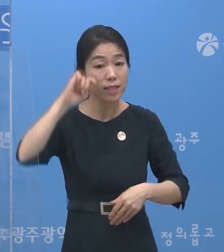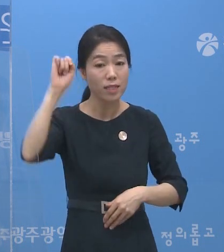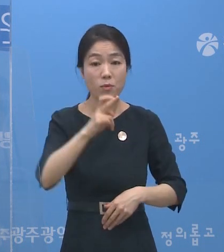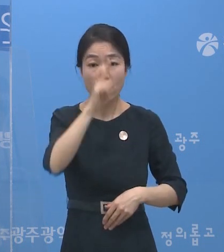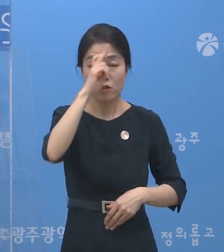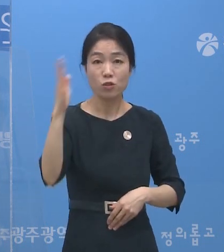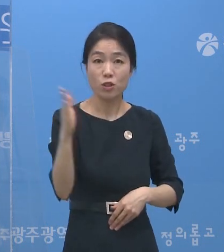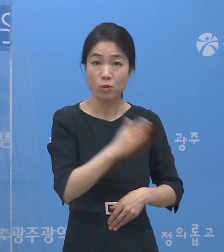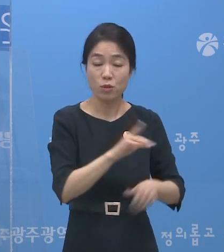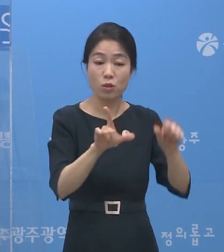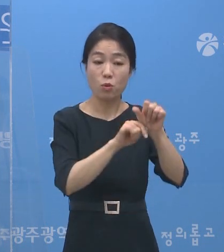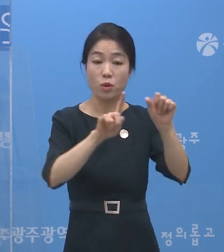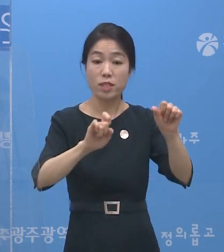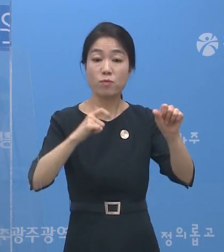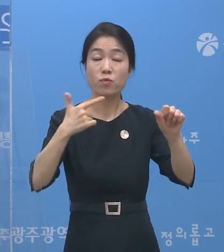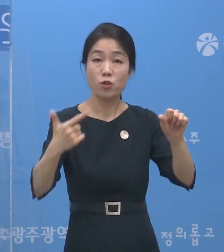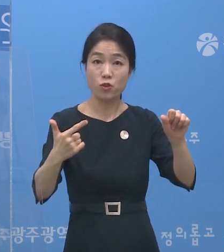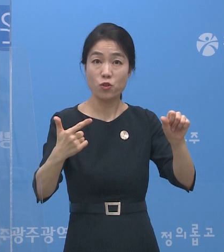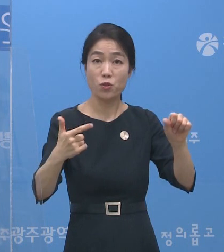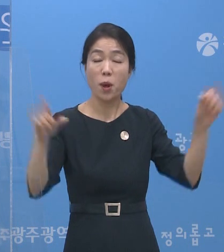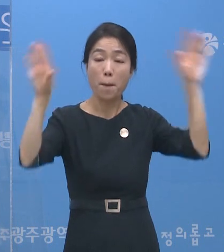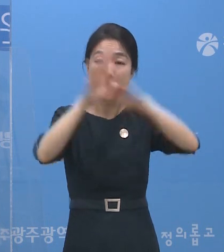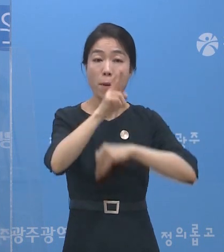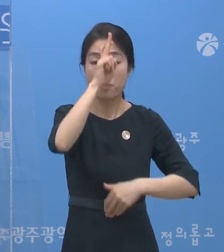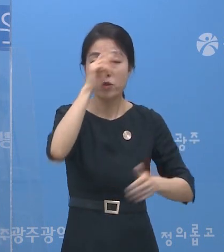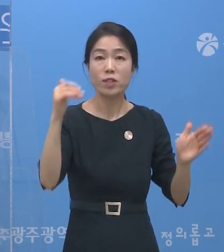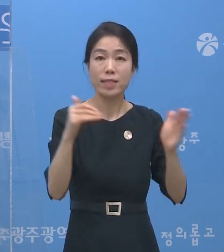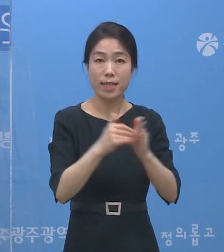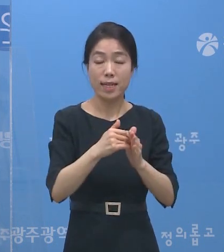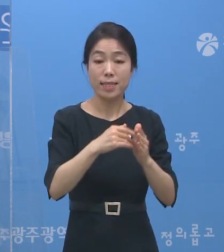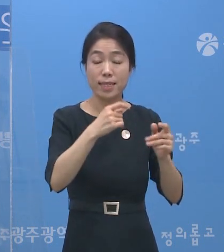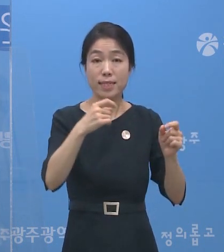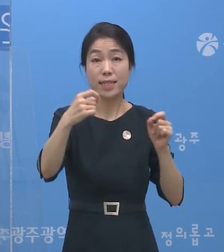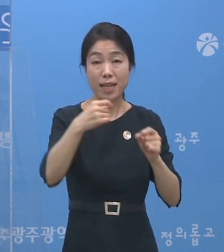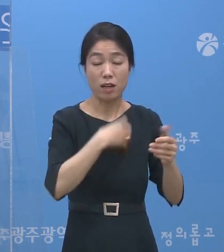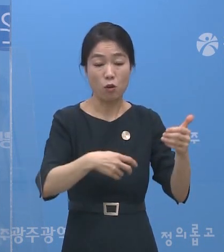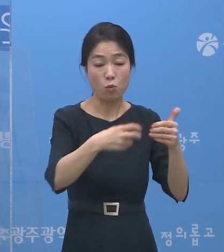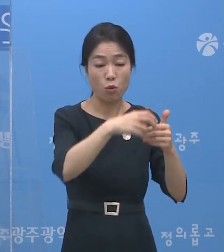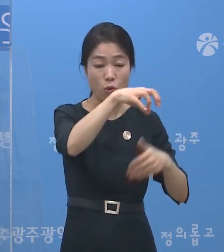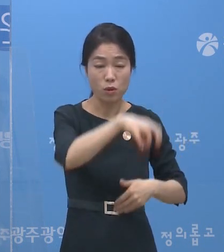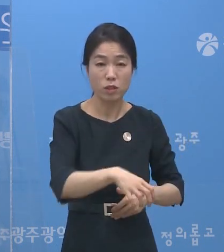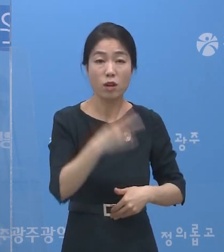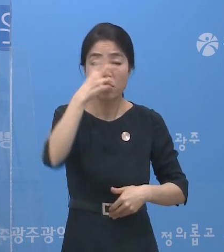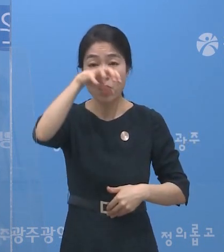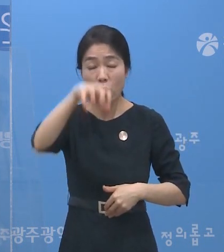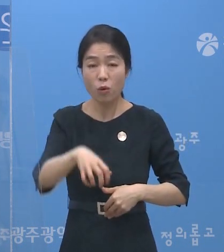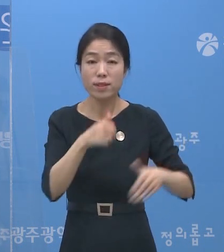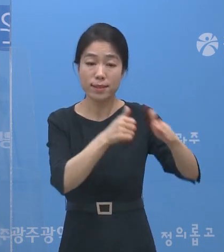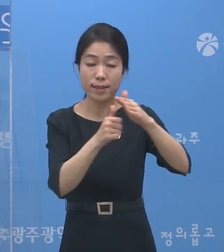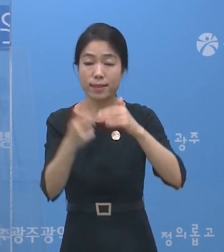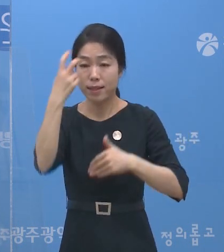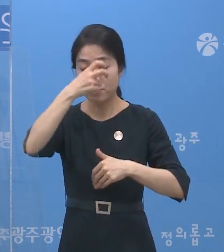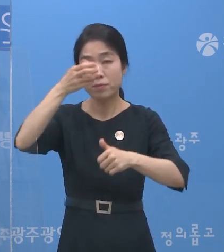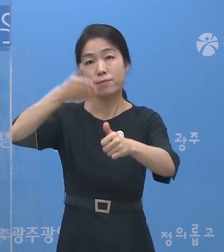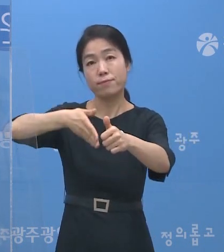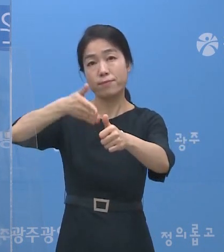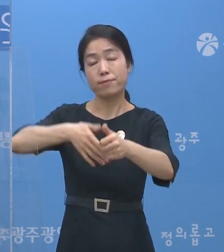5월 16일 24시까지 가까운 보건소나 선별진료소에서 검사를 받으시면 되겠습니다.